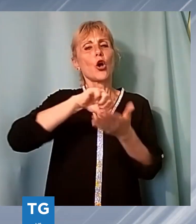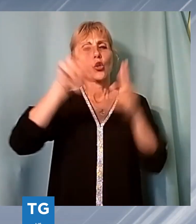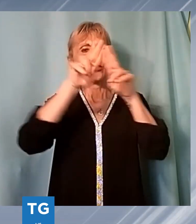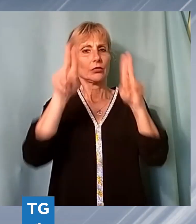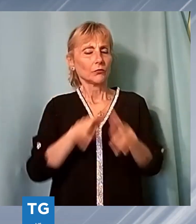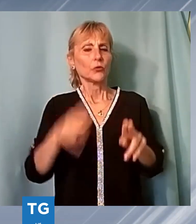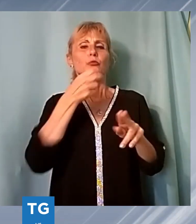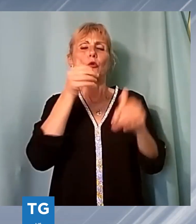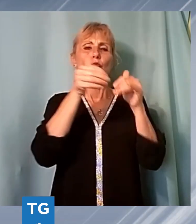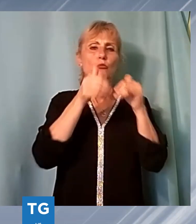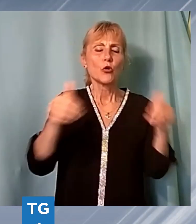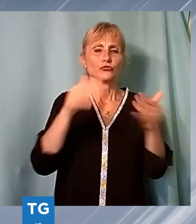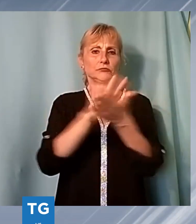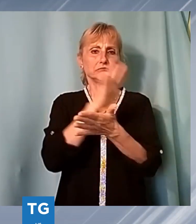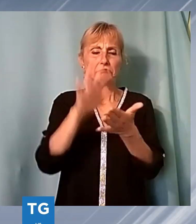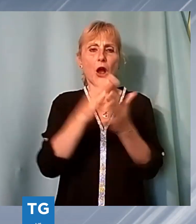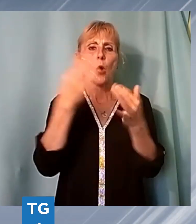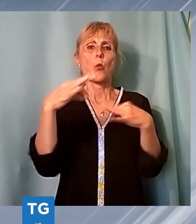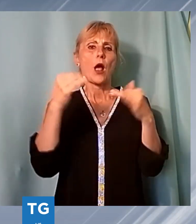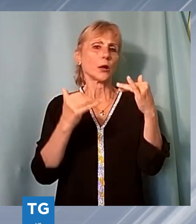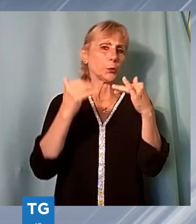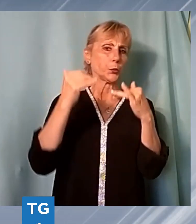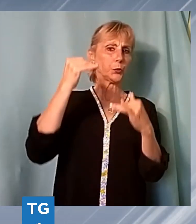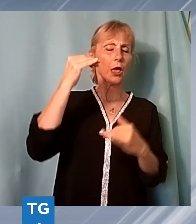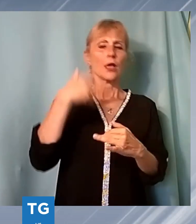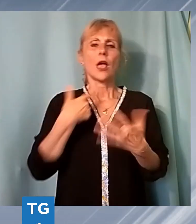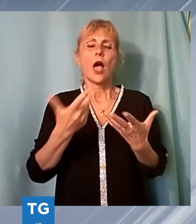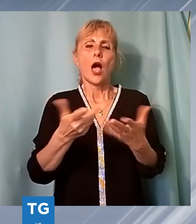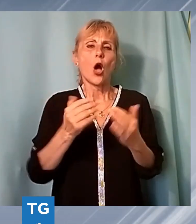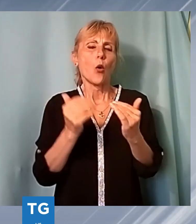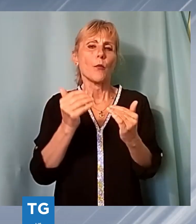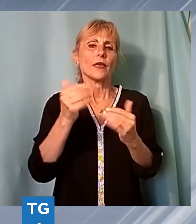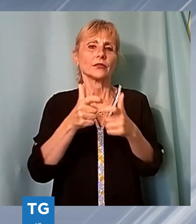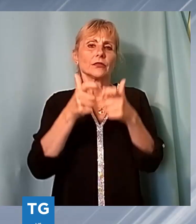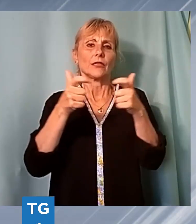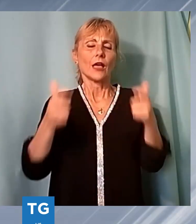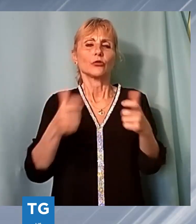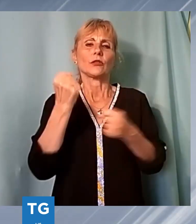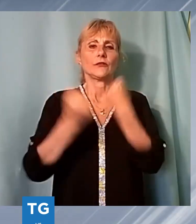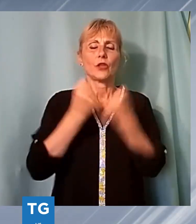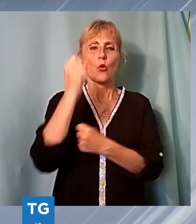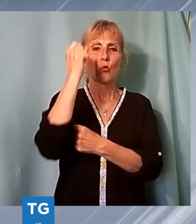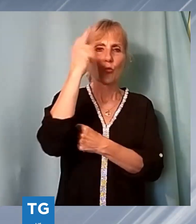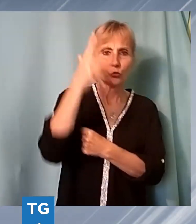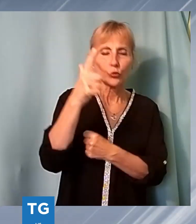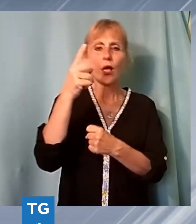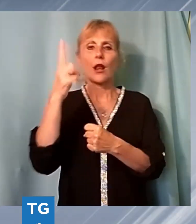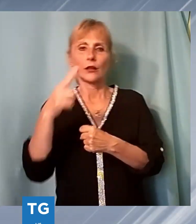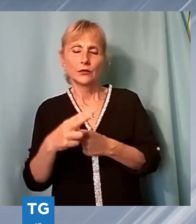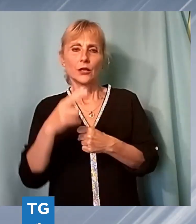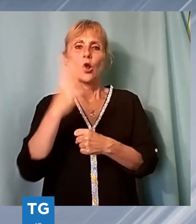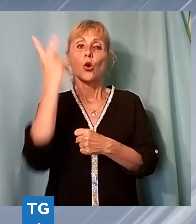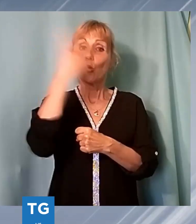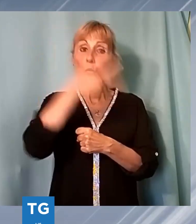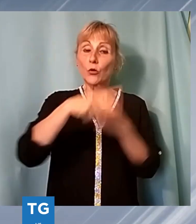alta qualità, incrementando le attività culturali e artistiche a Lucca e in Toscana e valorizzando al contempo l'immagine della